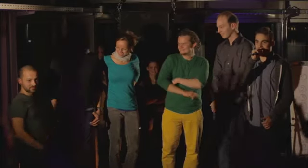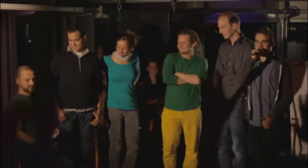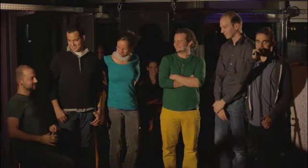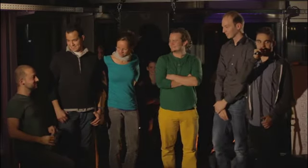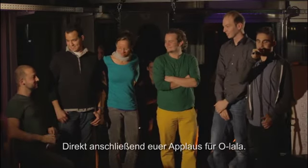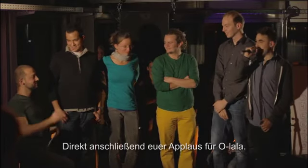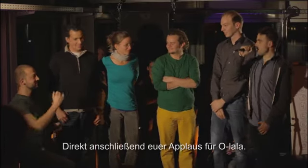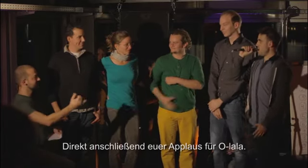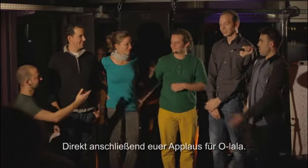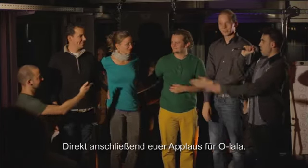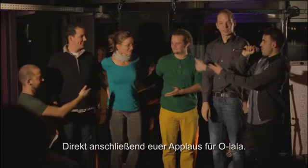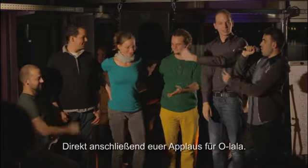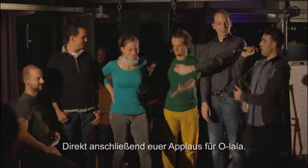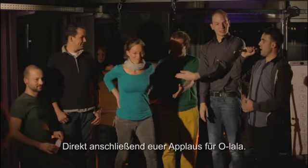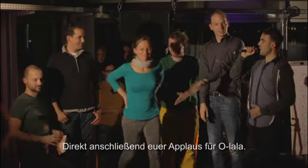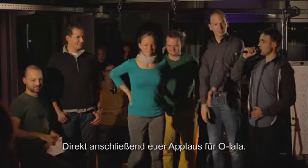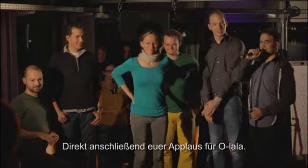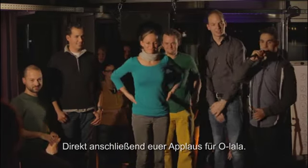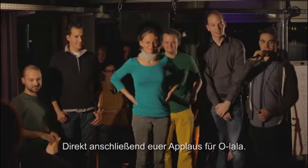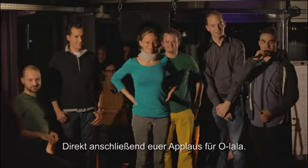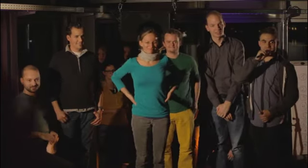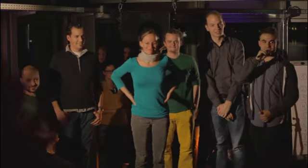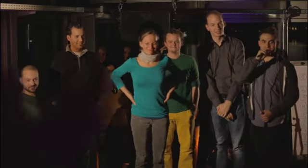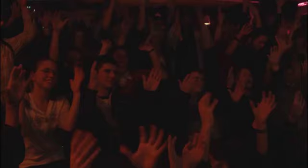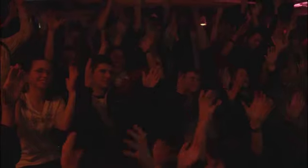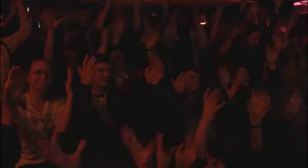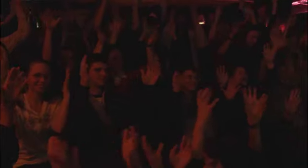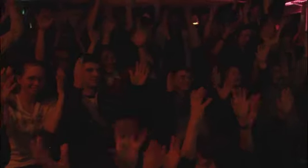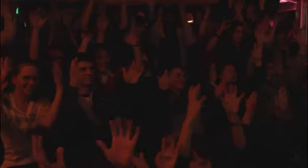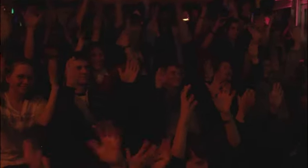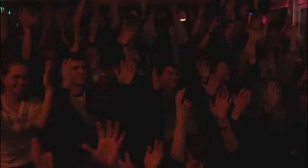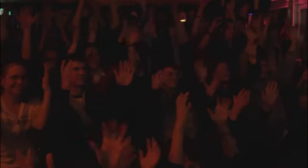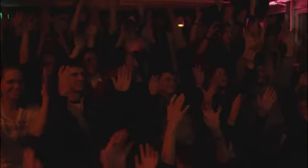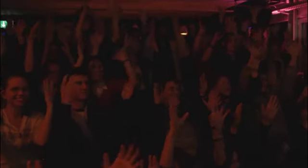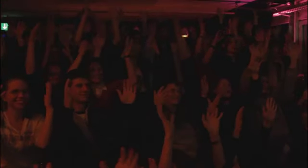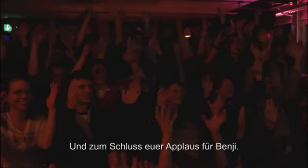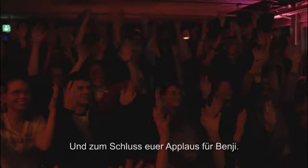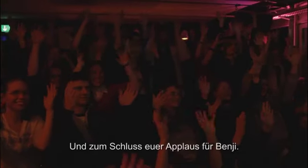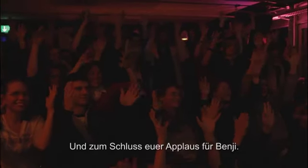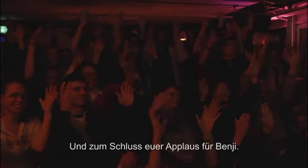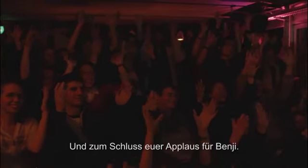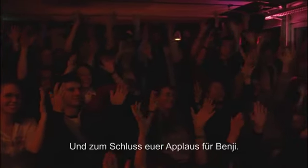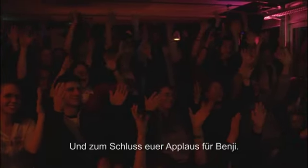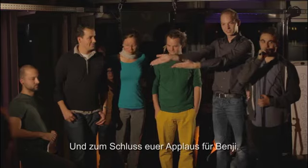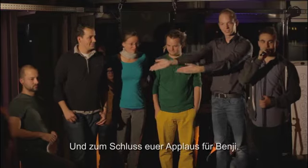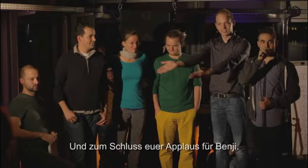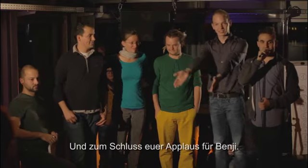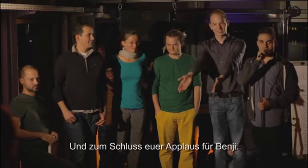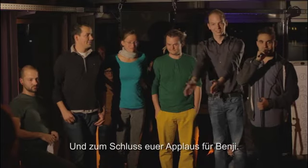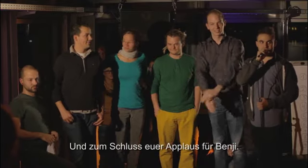Direkt abschließt euer Applaus für Ohlala. Olga lächelt, viele applaudieren. Und zum Schluss euer Applaus für Benji. Hassan Benjamin